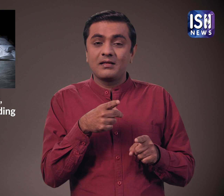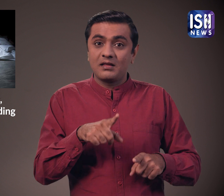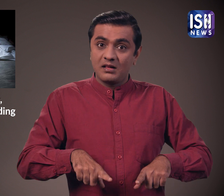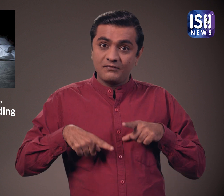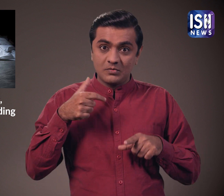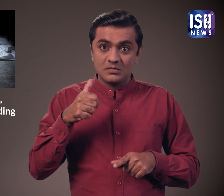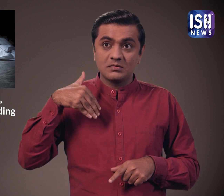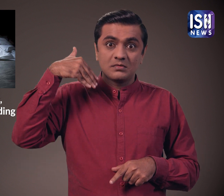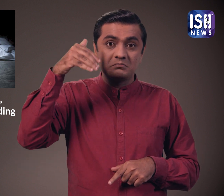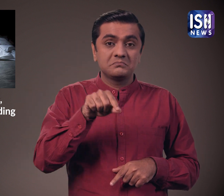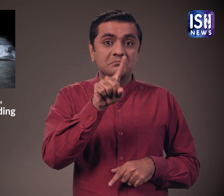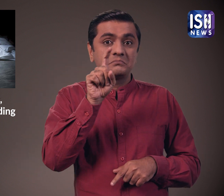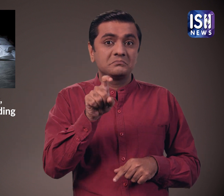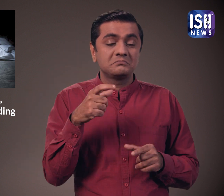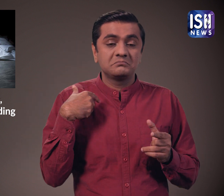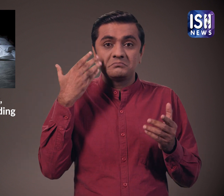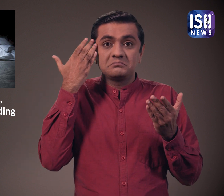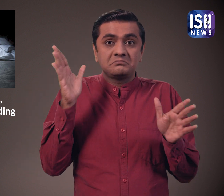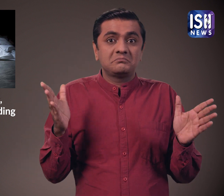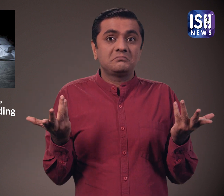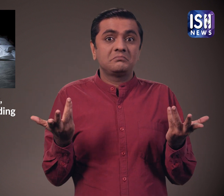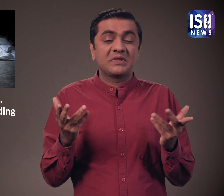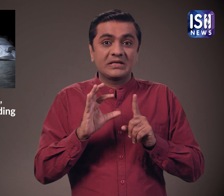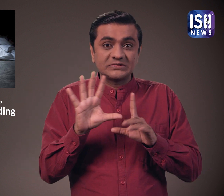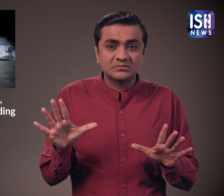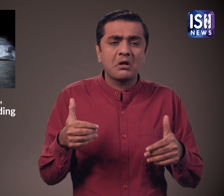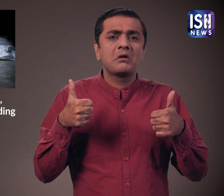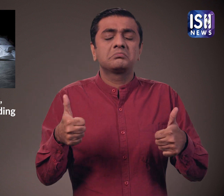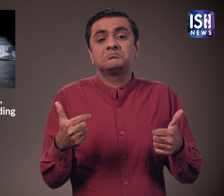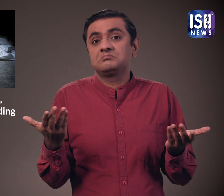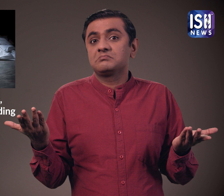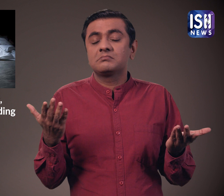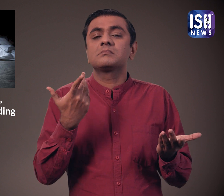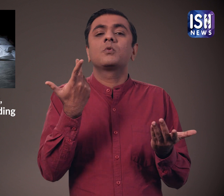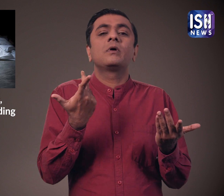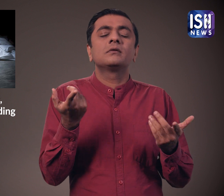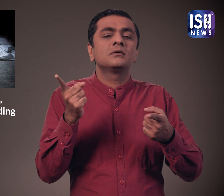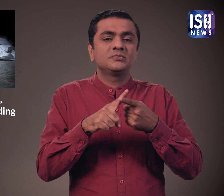अब क्या ये वाक्री सुरक्षित है? ये एक बड़ा प्रश्न चिन है यहां कुछ हुआ है